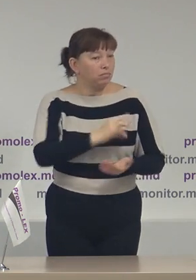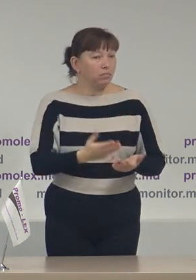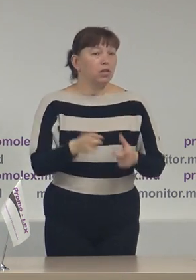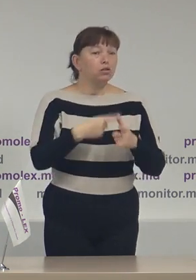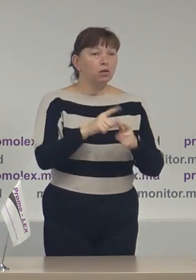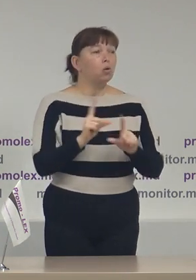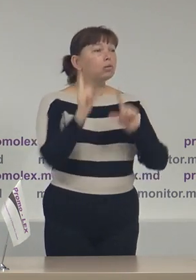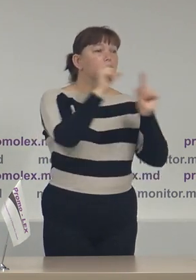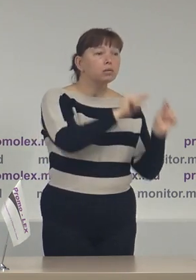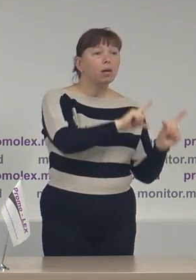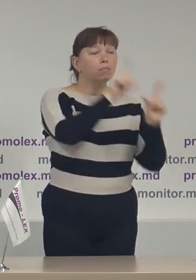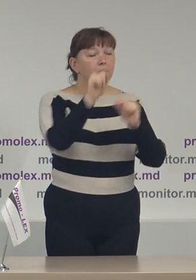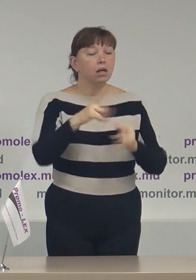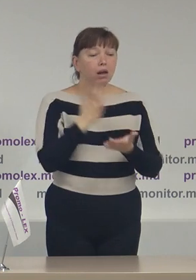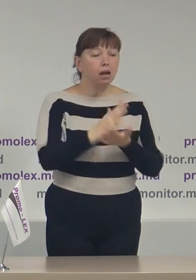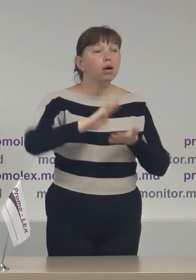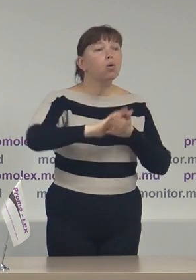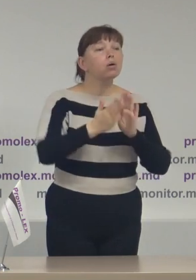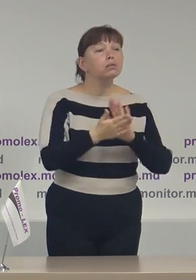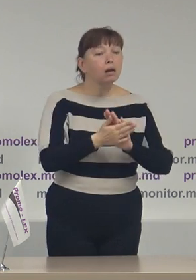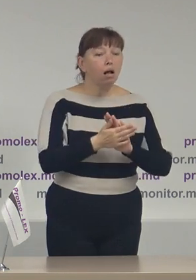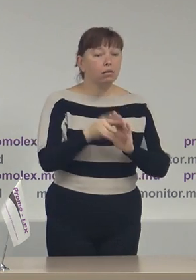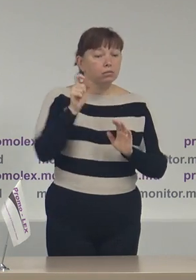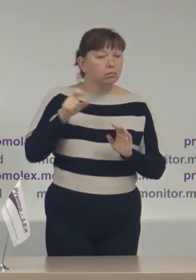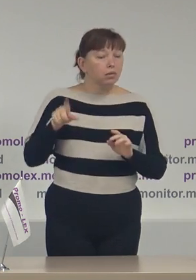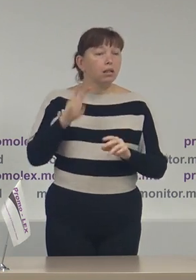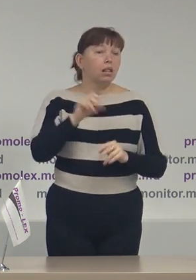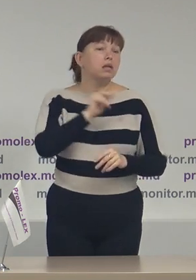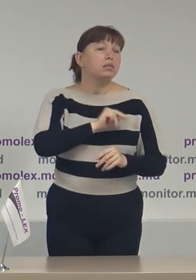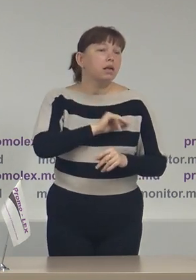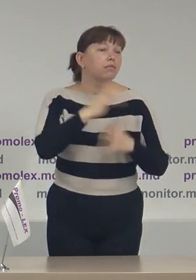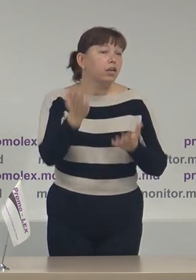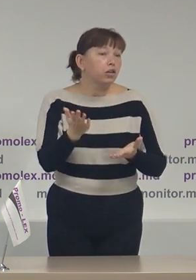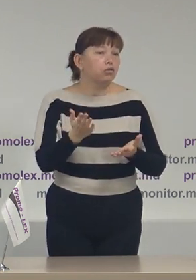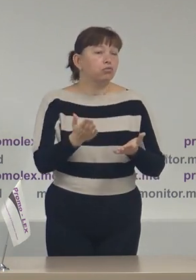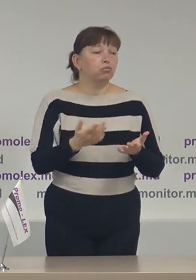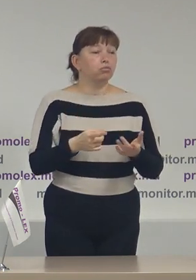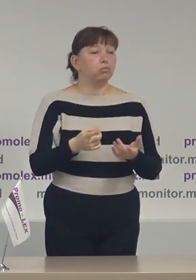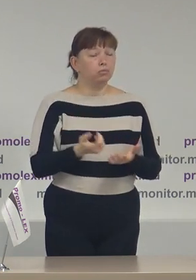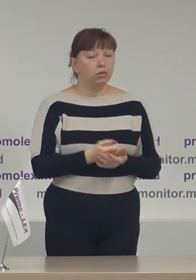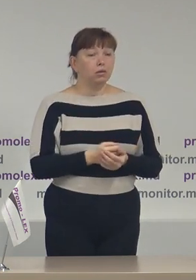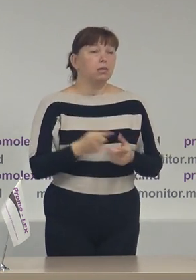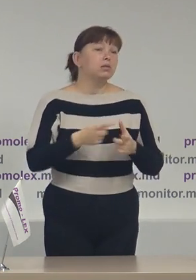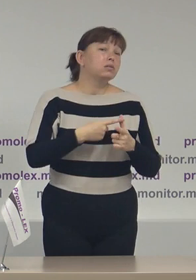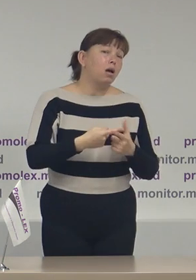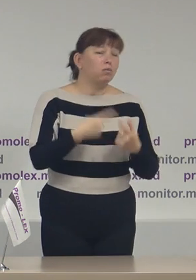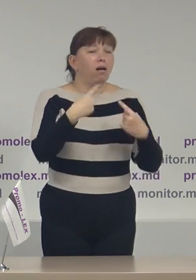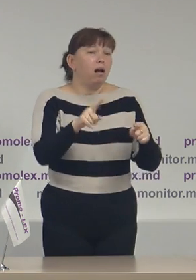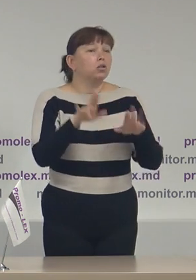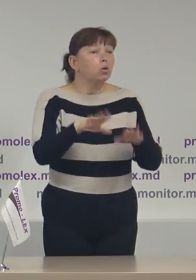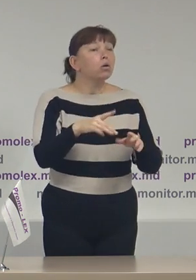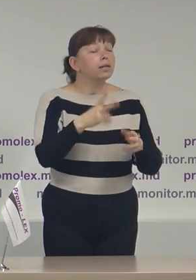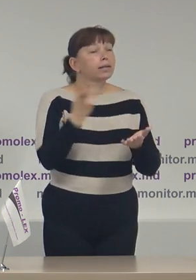deplasare în bază de contract a anumitor persoane la locul obișnuit de muncă și